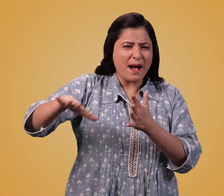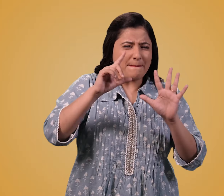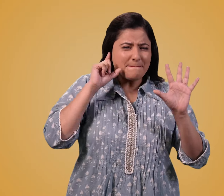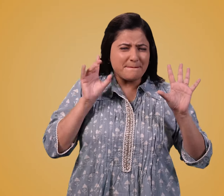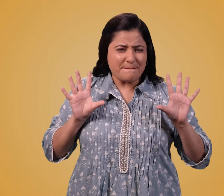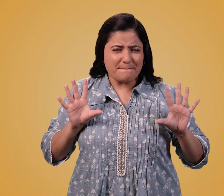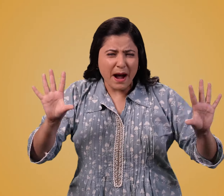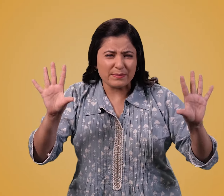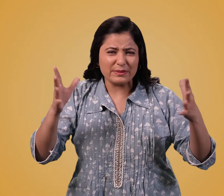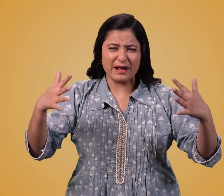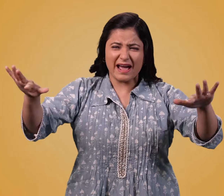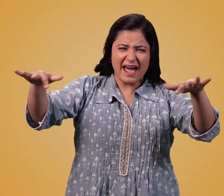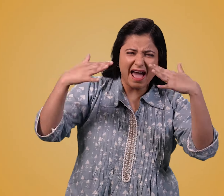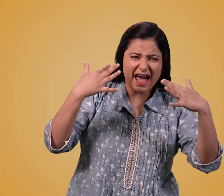कर सकते हैं तो चाहे संगीत कितना भी